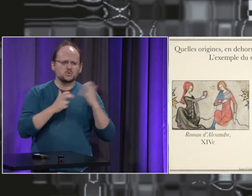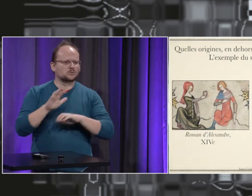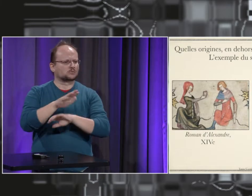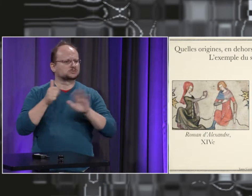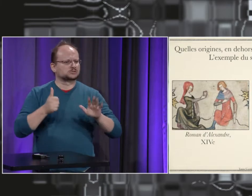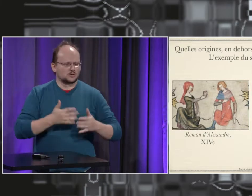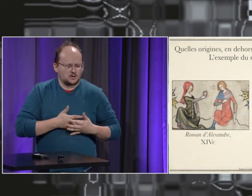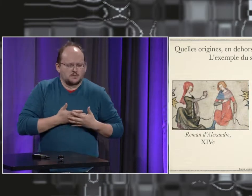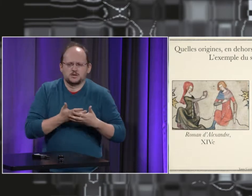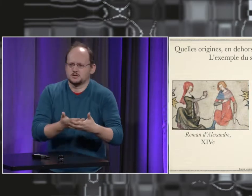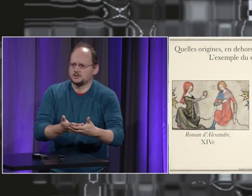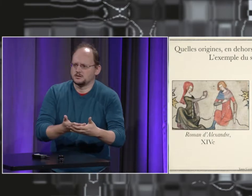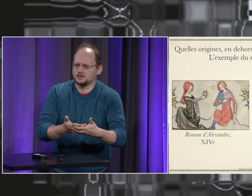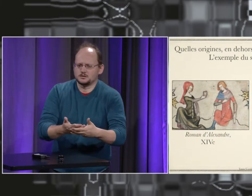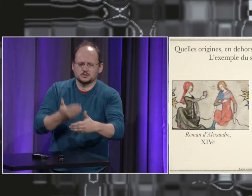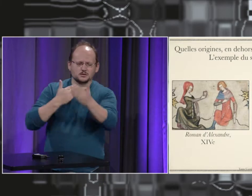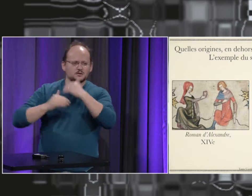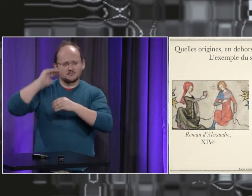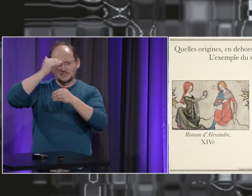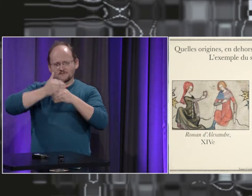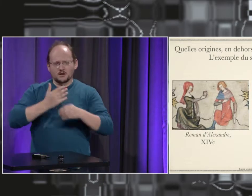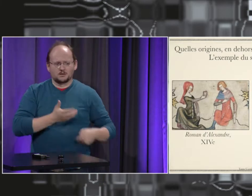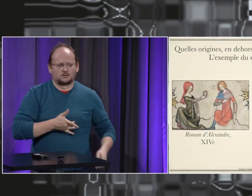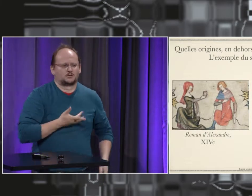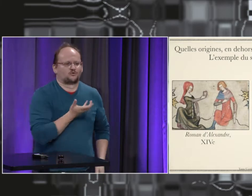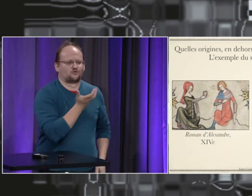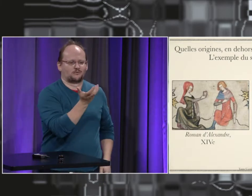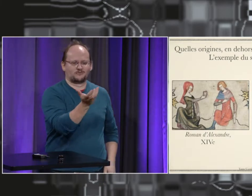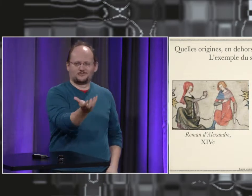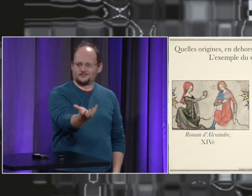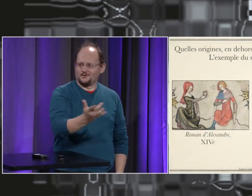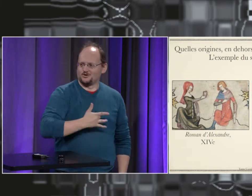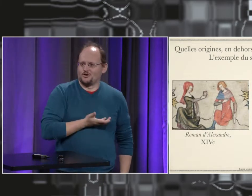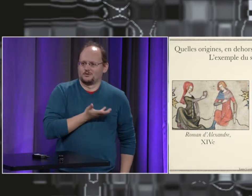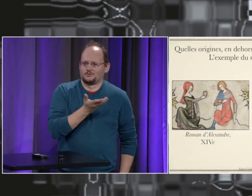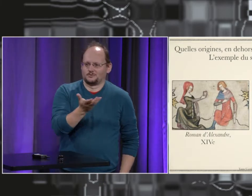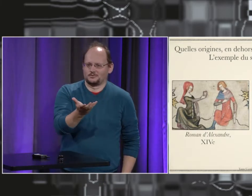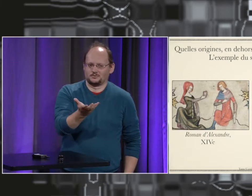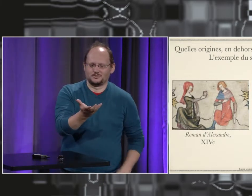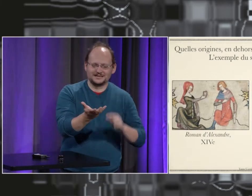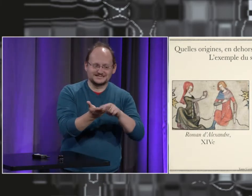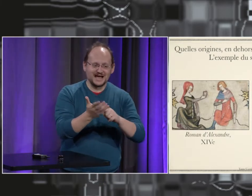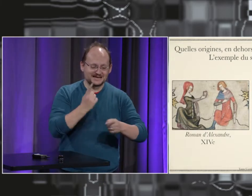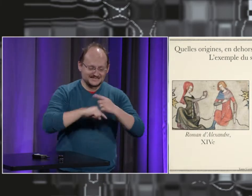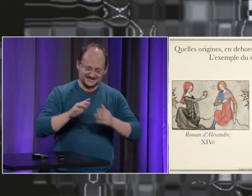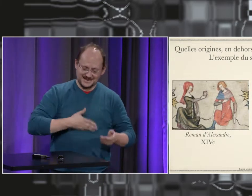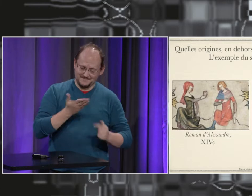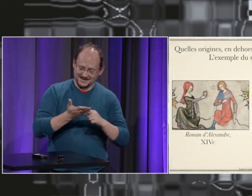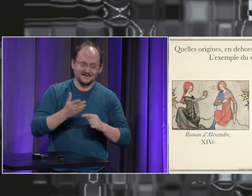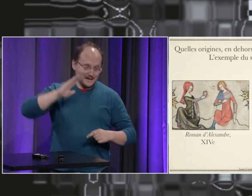Alors, en 1856, c'était ce signe-là, et auparavant, aimé était symbolisé par le fait